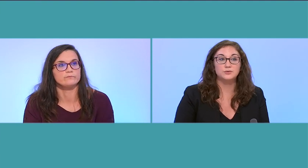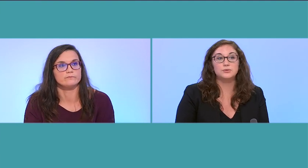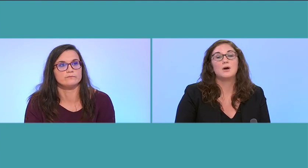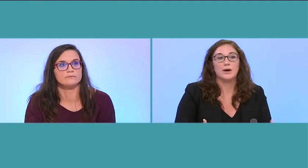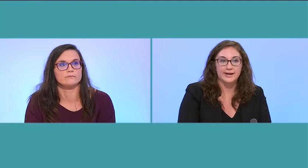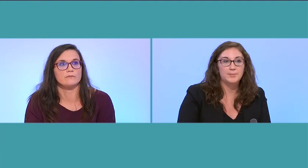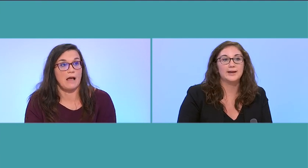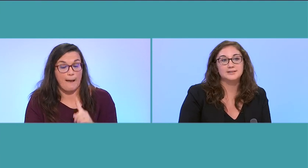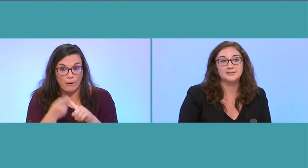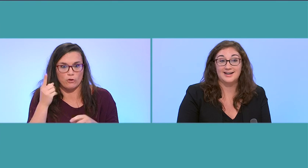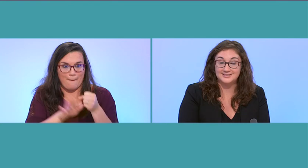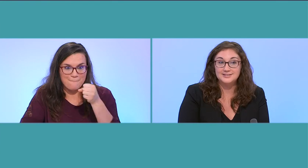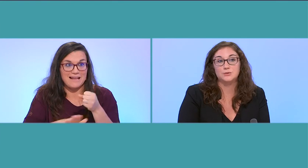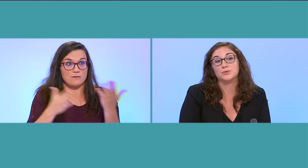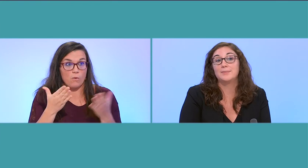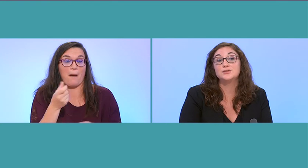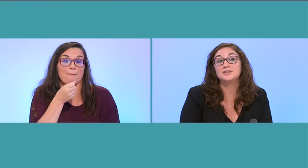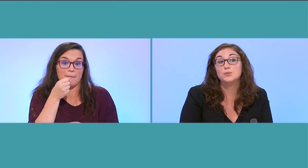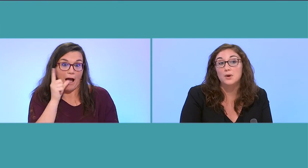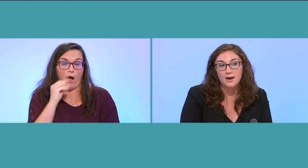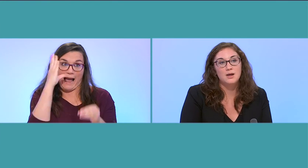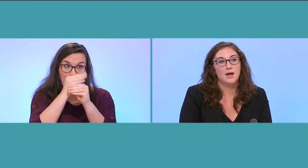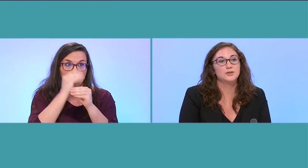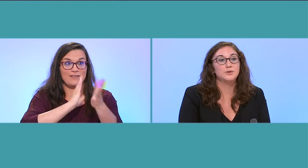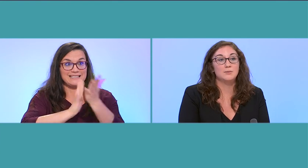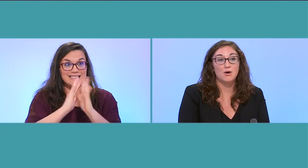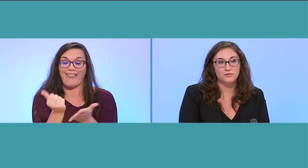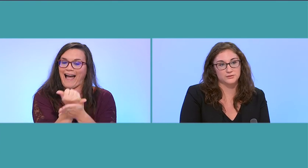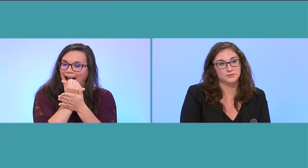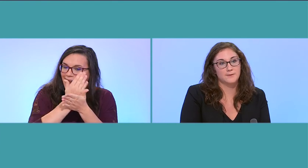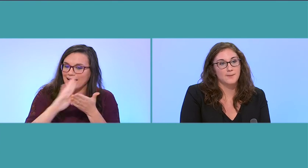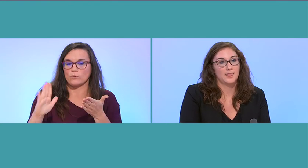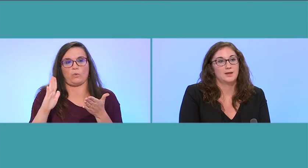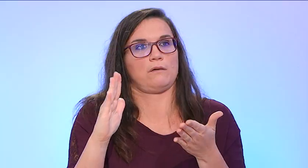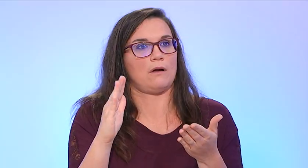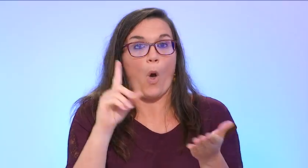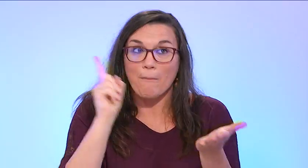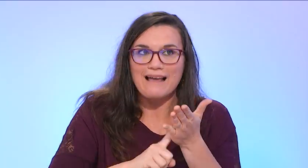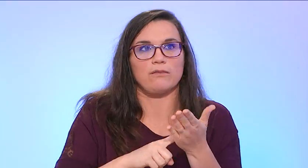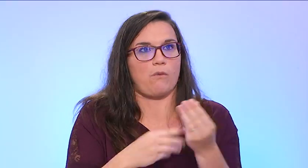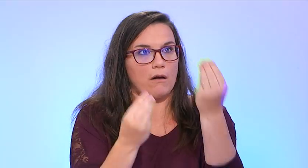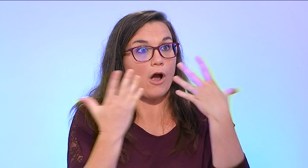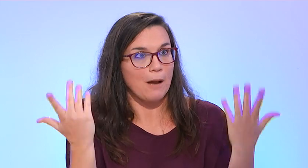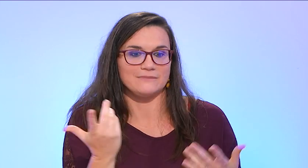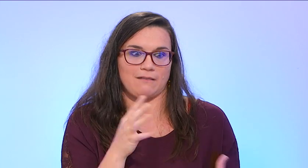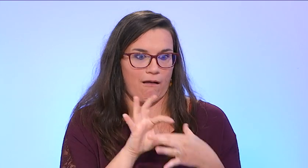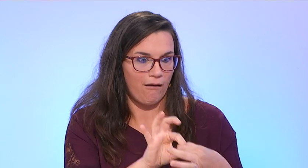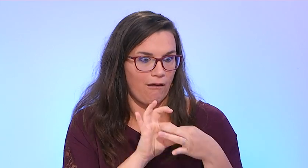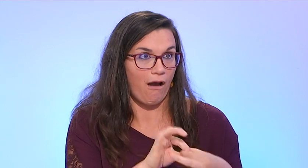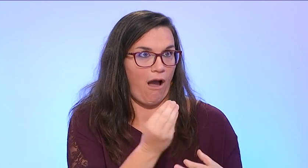de réparer, etc. Et ça, on n'a pas ce discours-là actuellement en France. Et il faut obtenir le